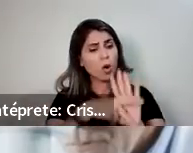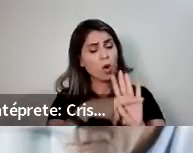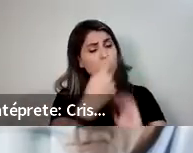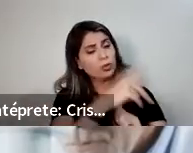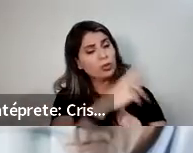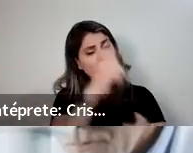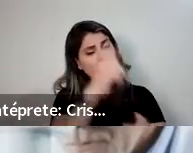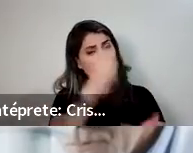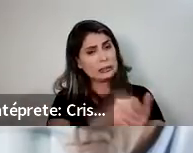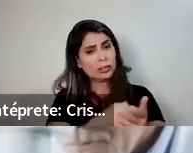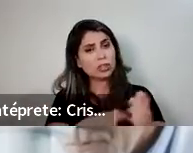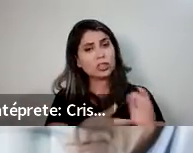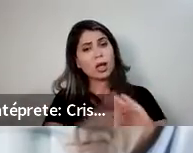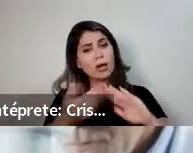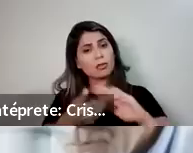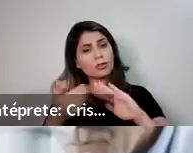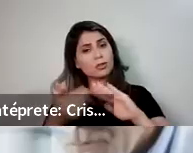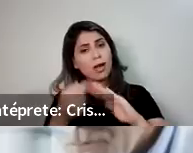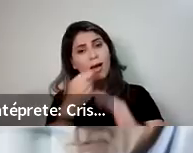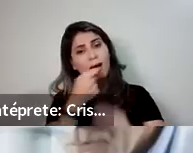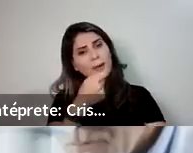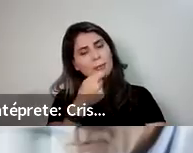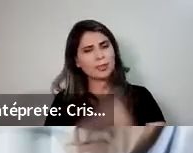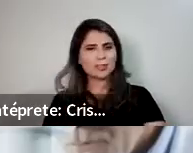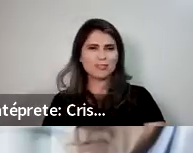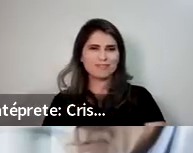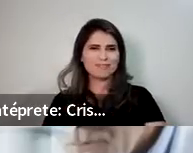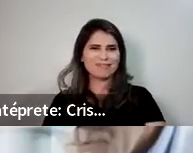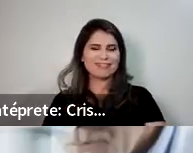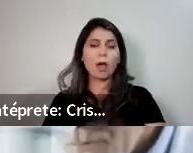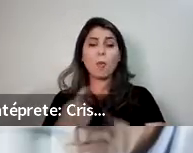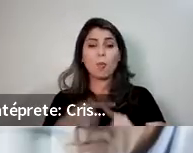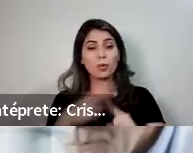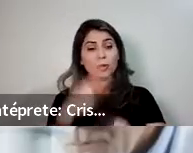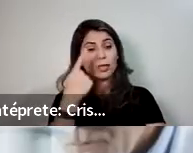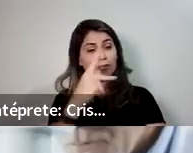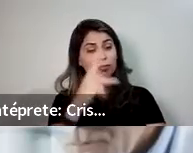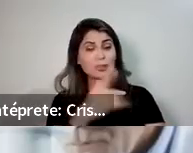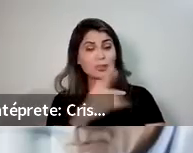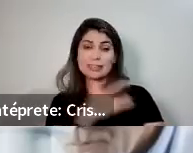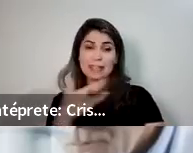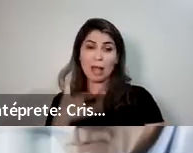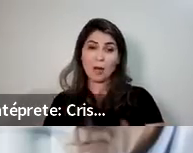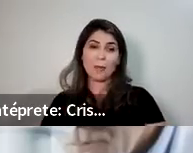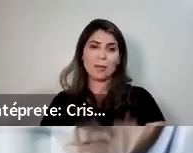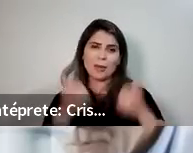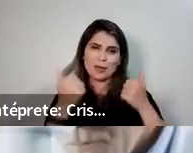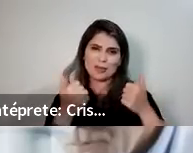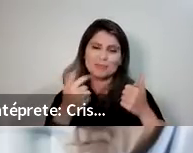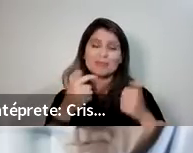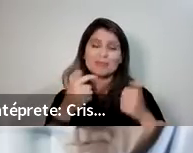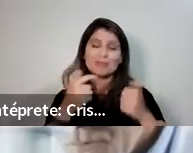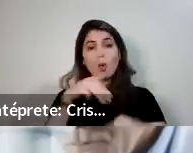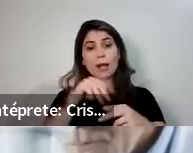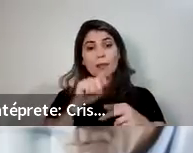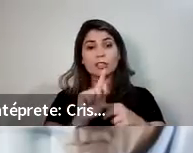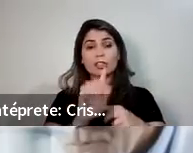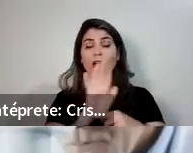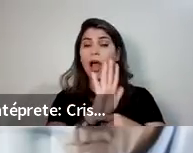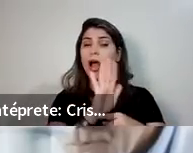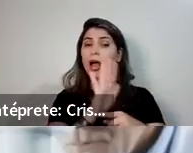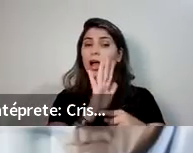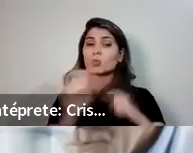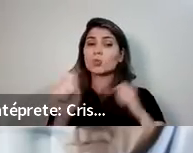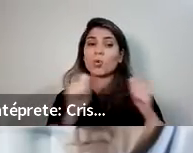Certo? Então, vai contribuir para manter a pressão arterial equilibrada. Isso vai ajudar,